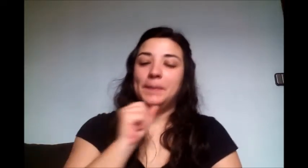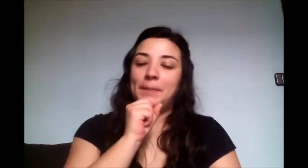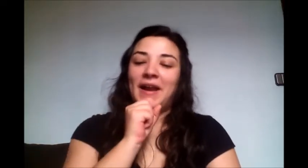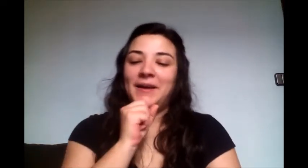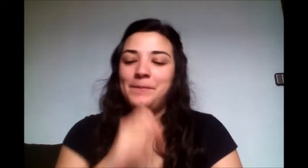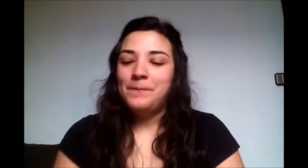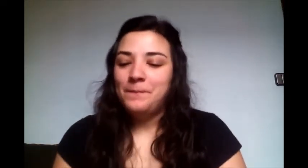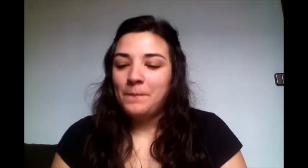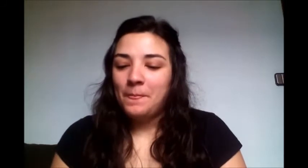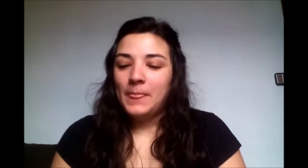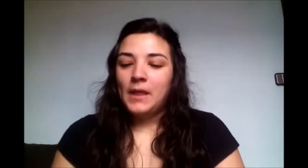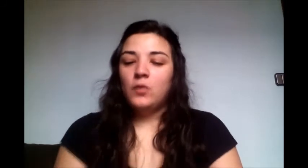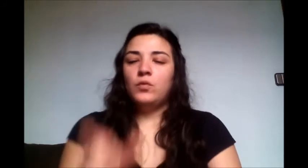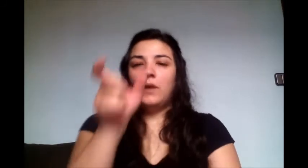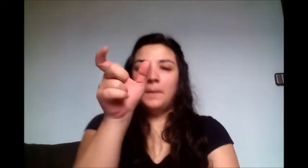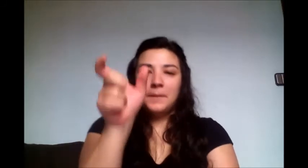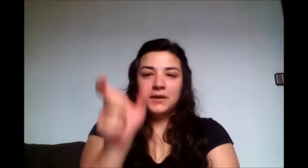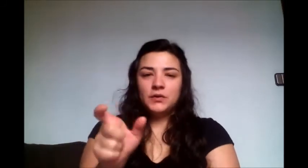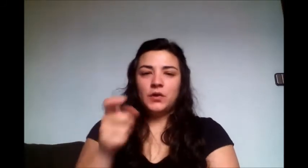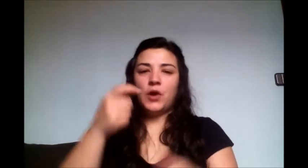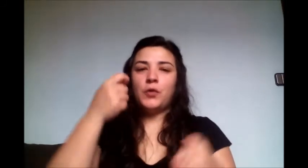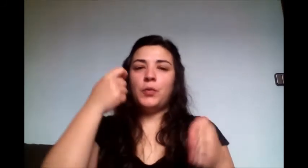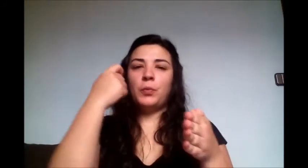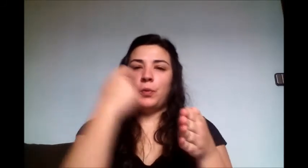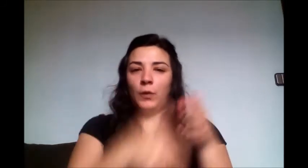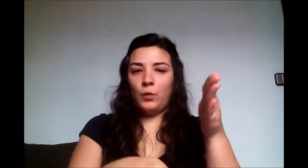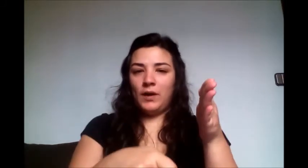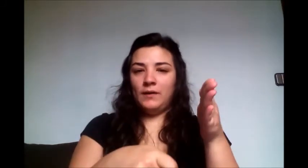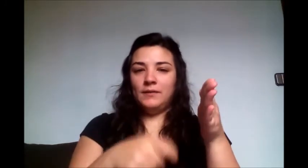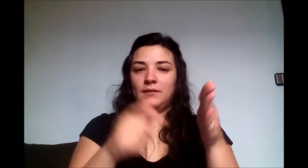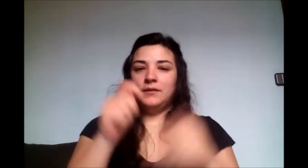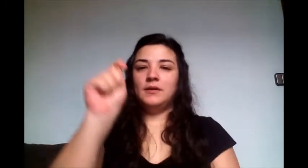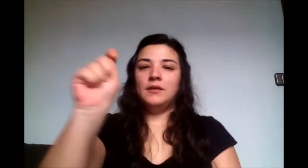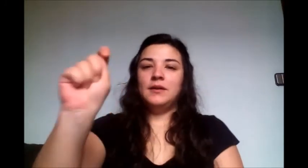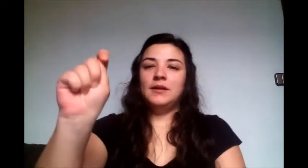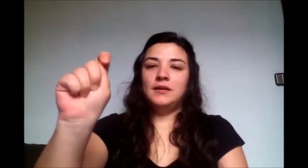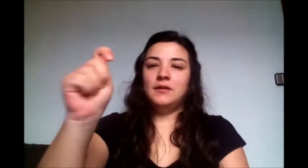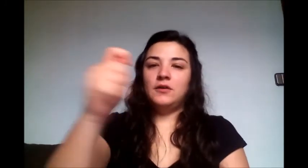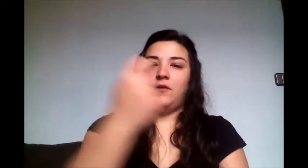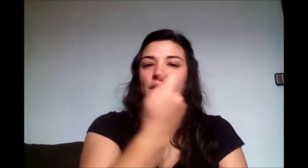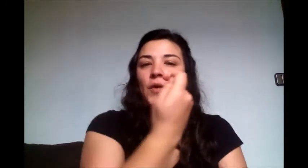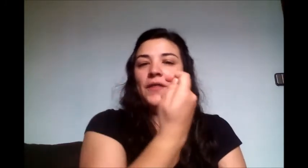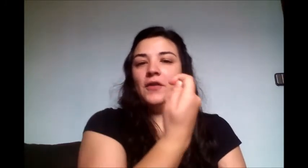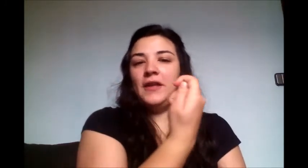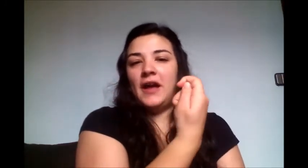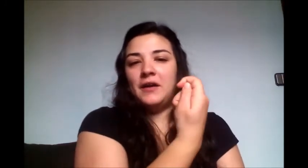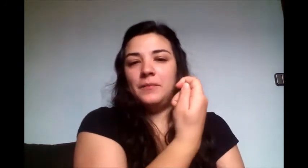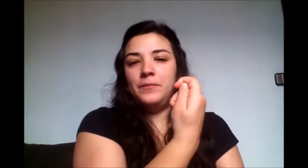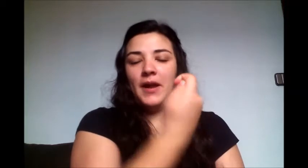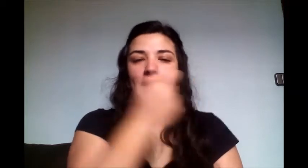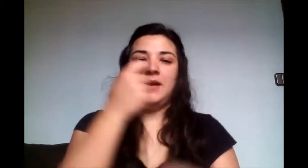vale, configuración de dar, vale,